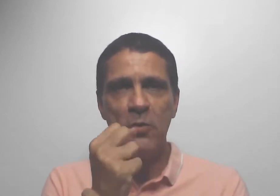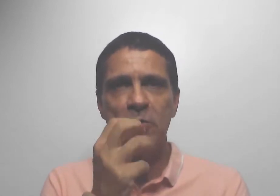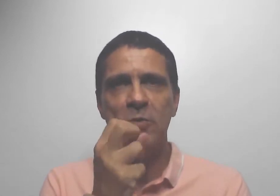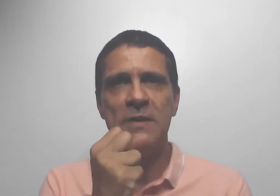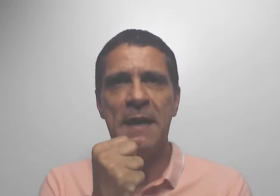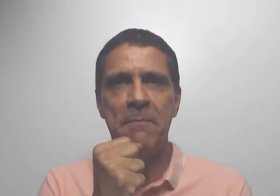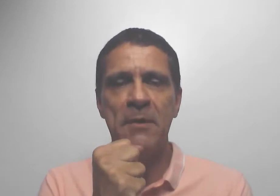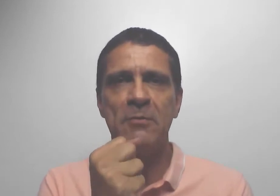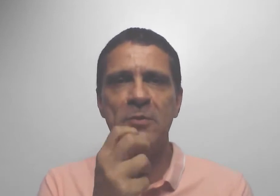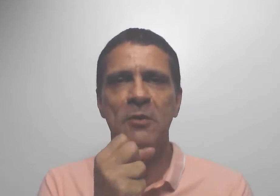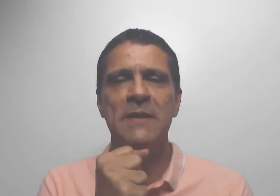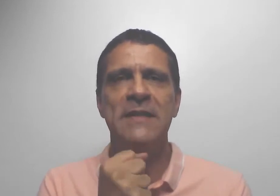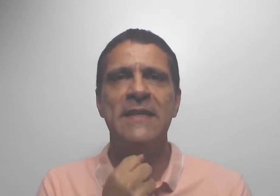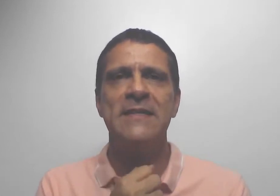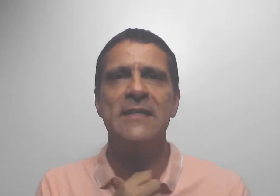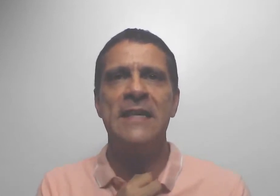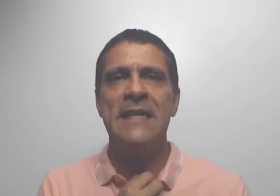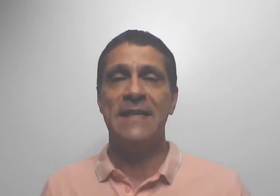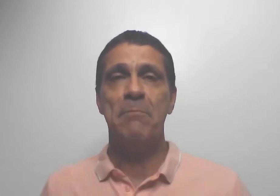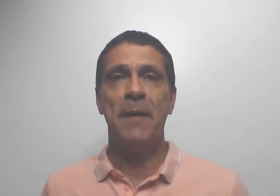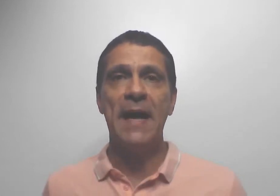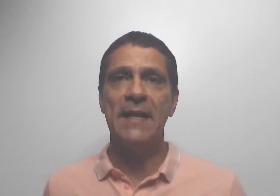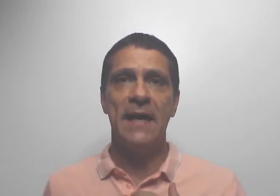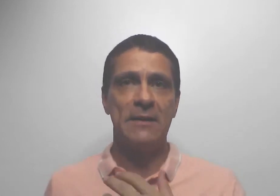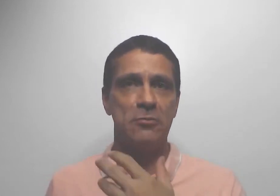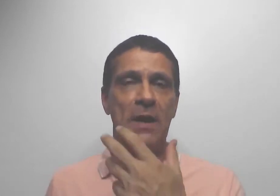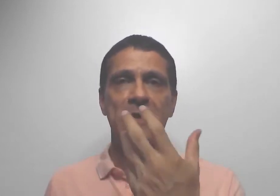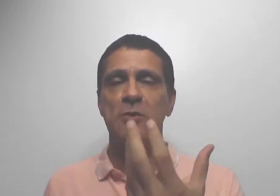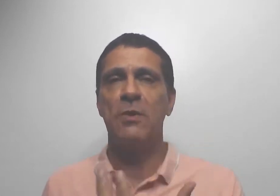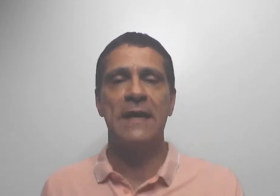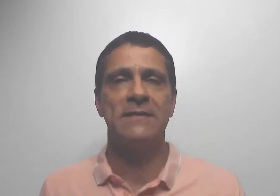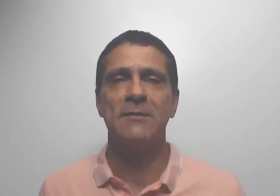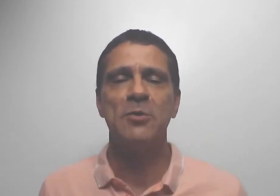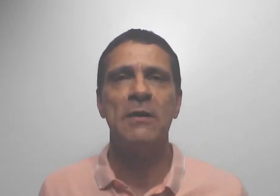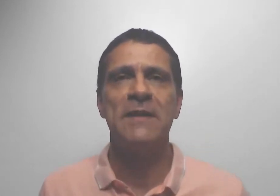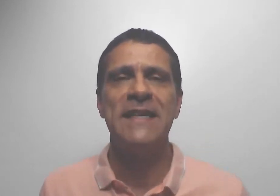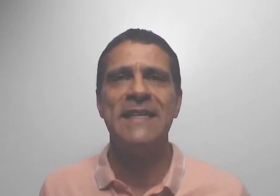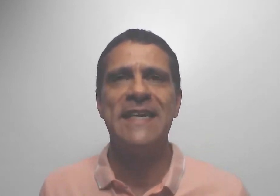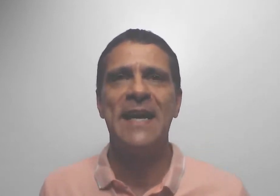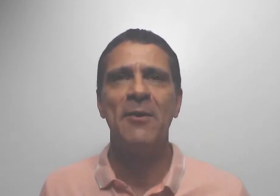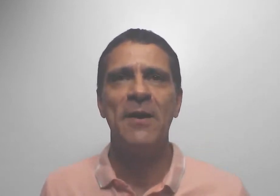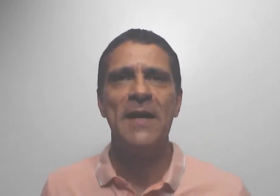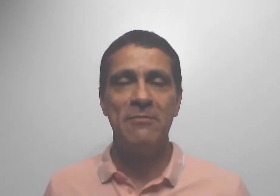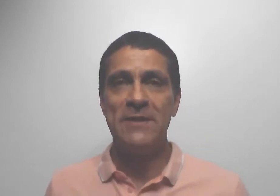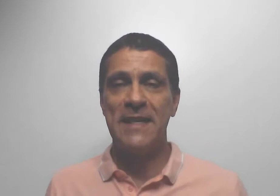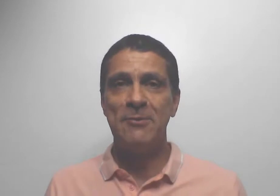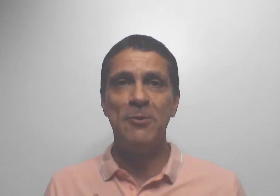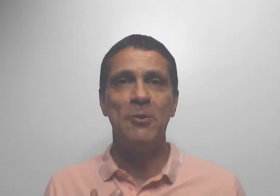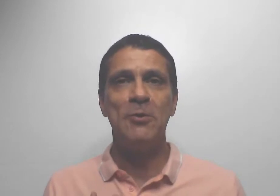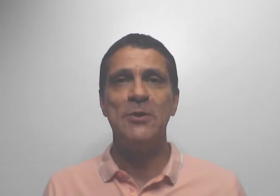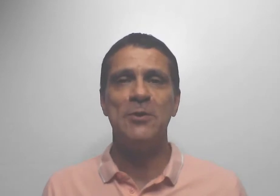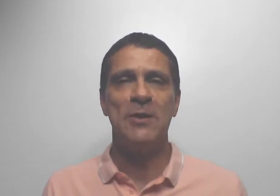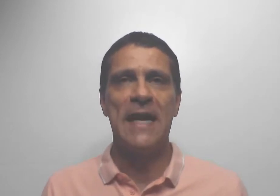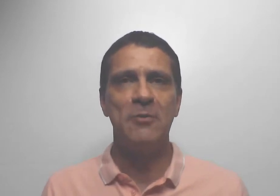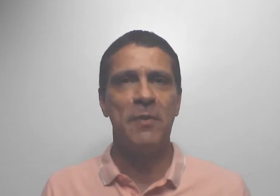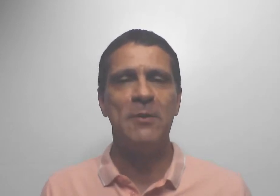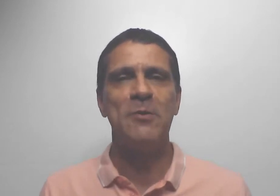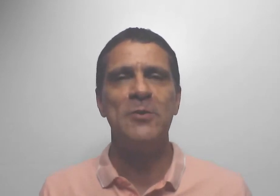uso da mão dominante atrapalha a sua articulação de uma maneira geral, porque você é todo condicionado para o